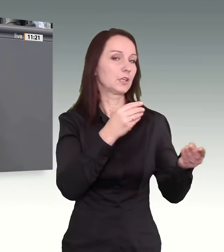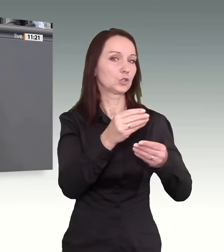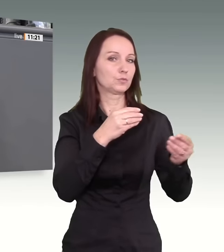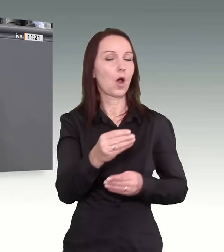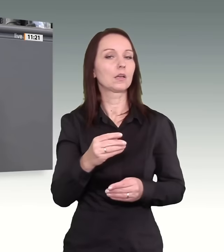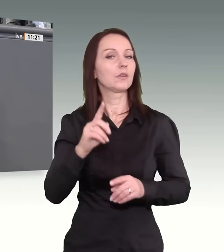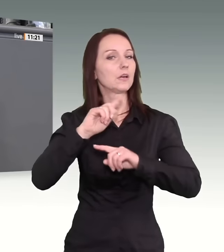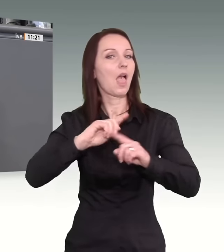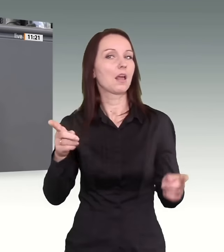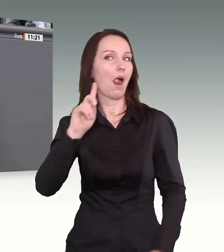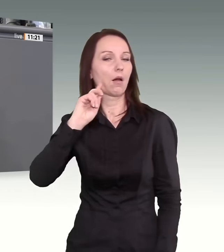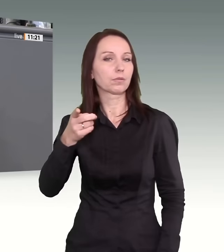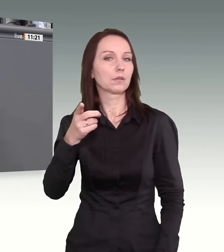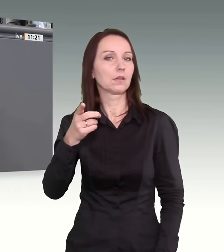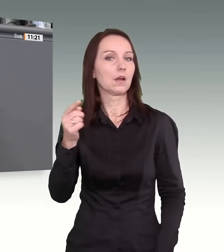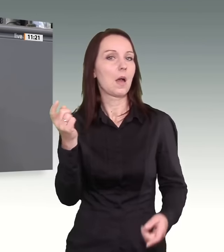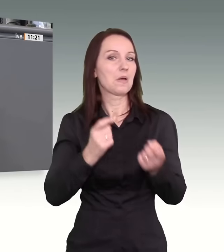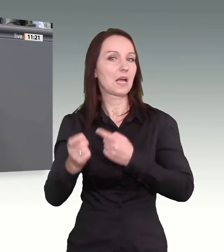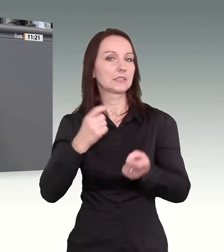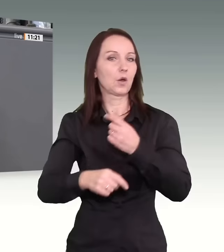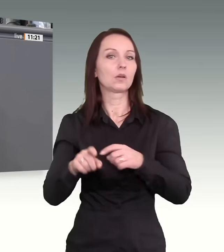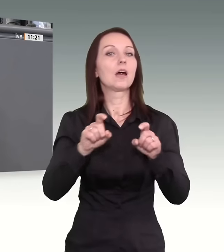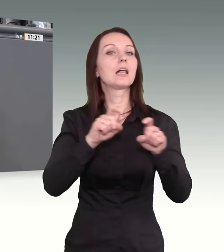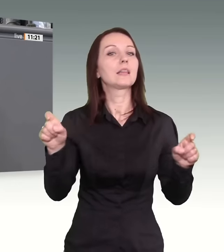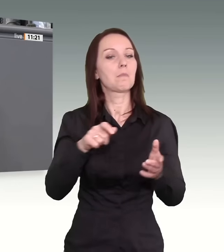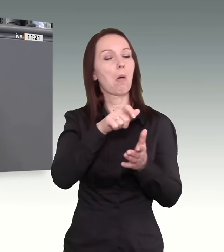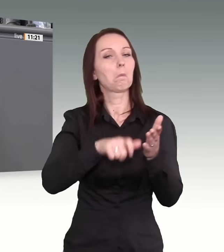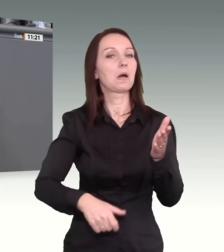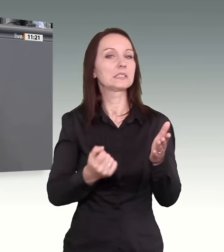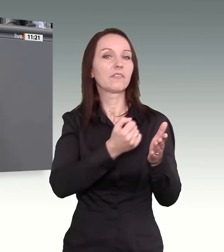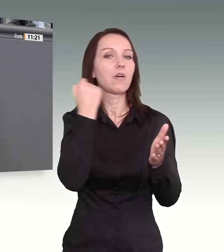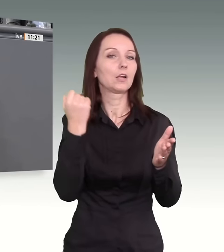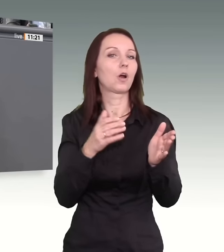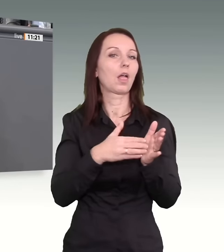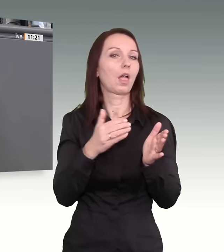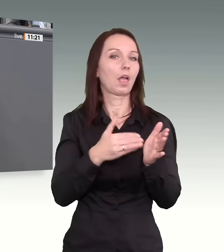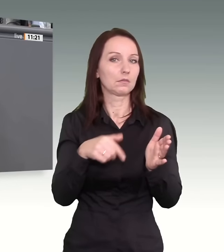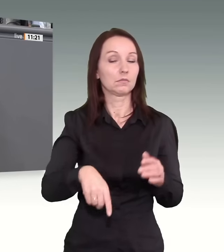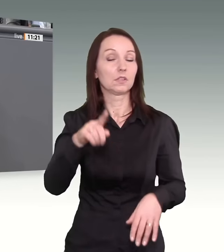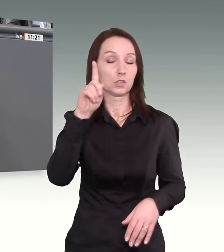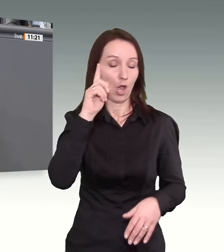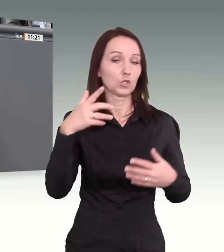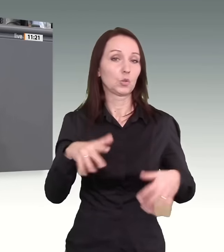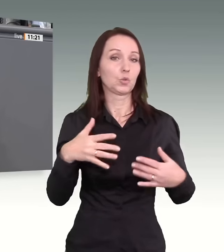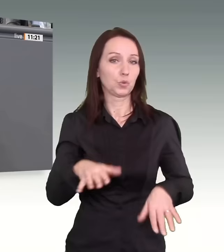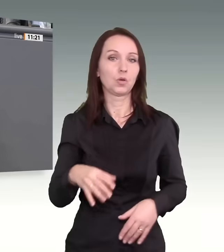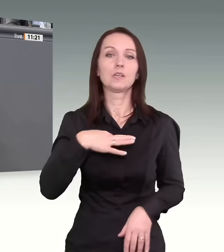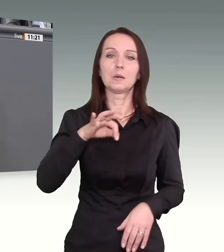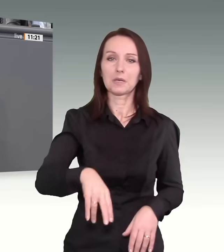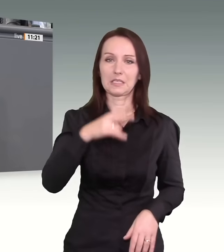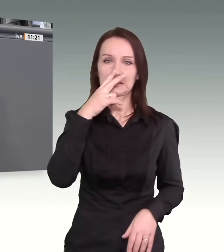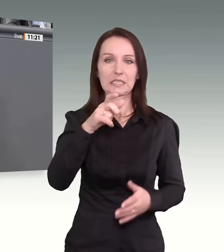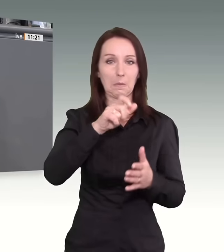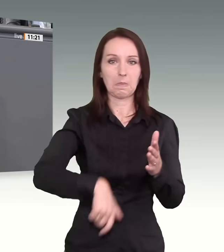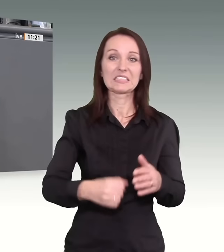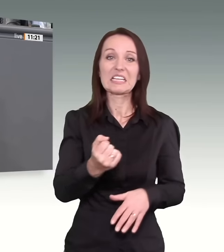Passfälschung. Das findet in Deutschland in Größenordnung statt. Und wenn man dann mal so einen gefälschten Pass in den Händen hat, dann kann man